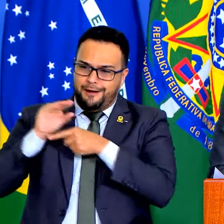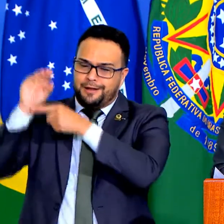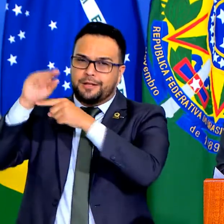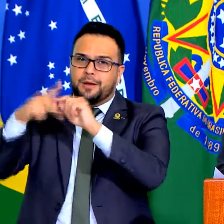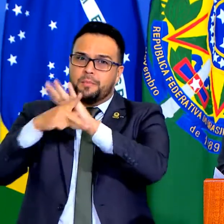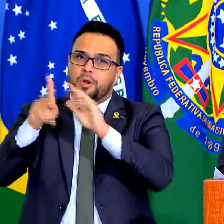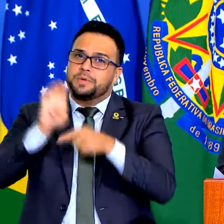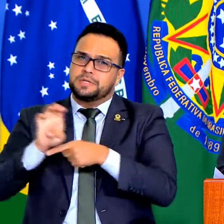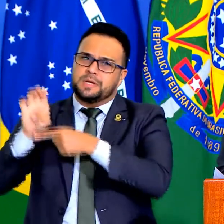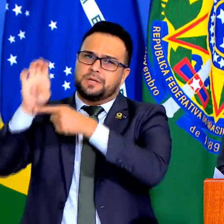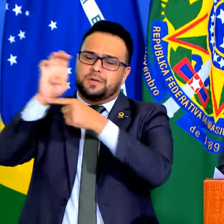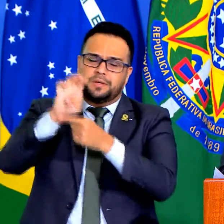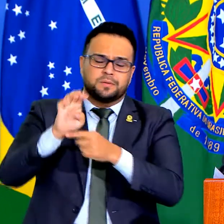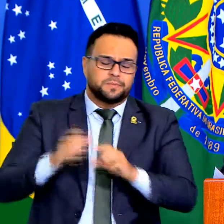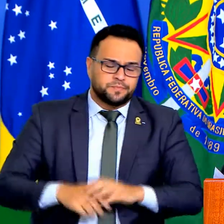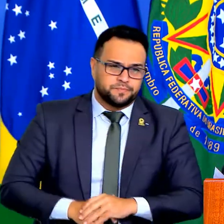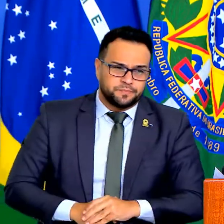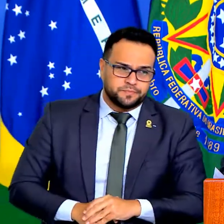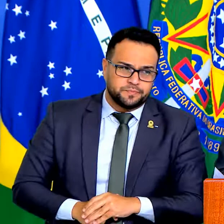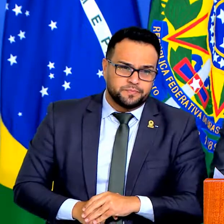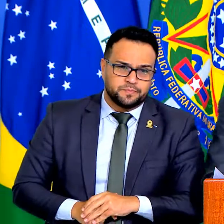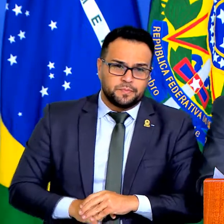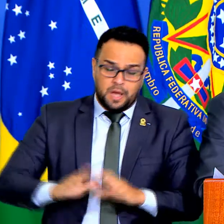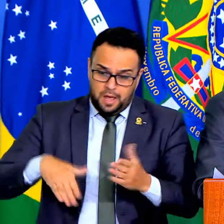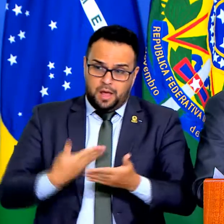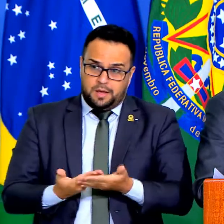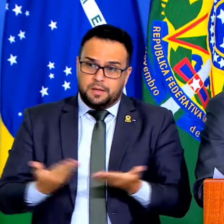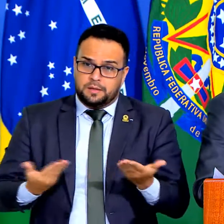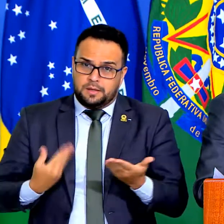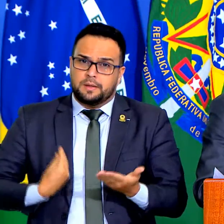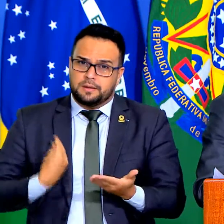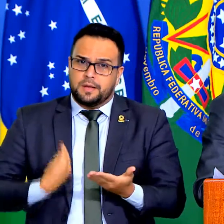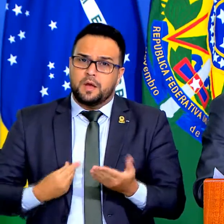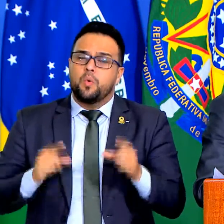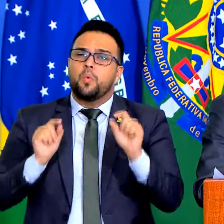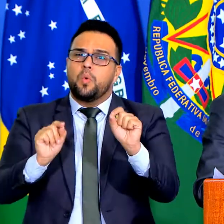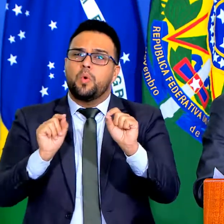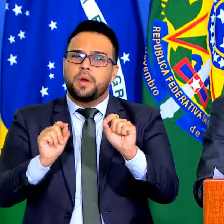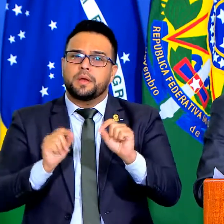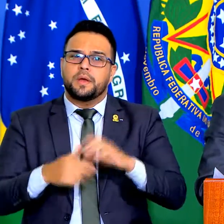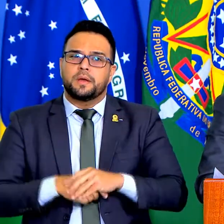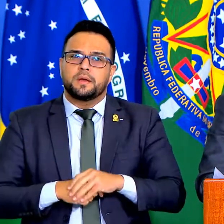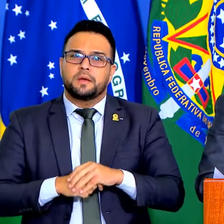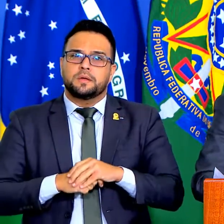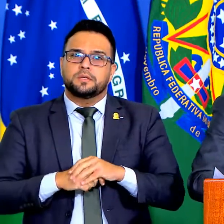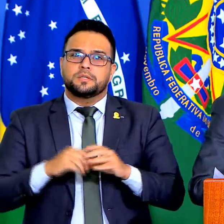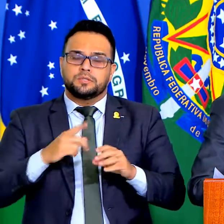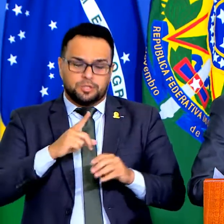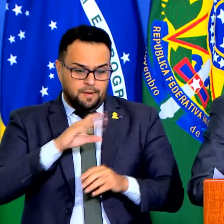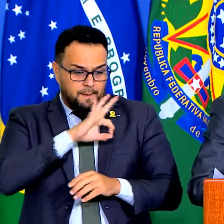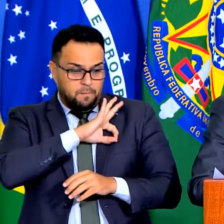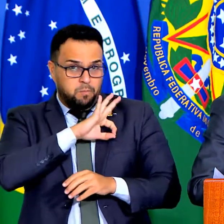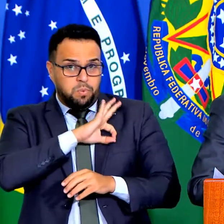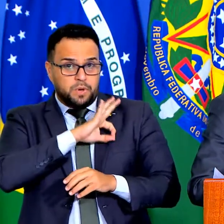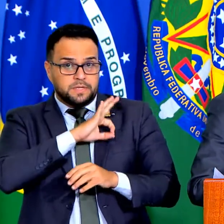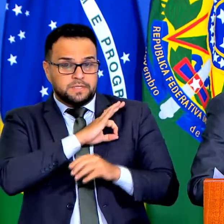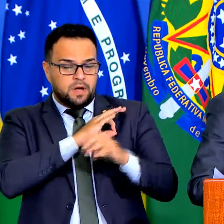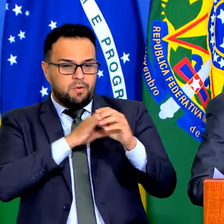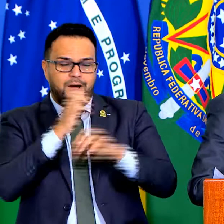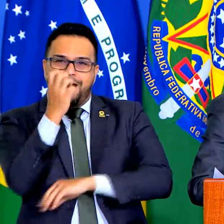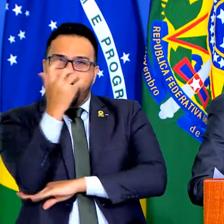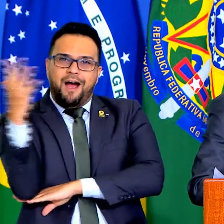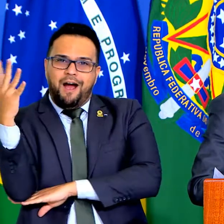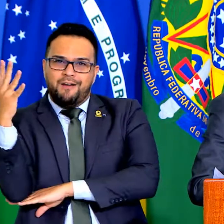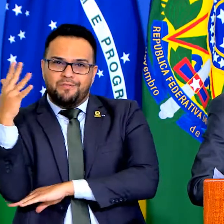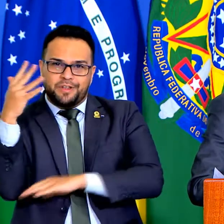Praticamente inexiste. Eu posso garantir, Vaz, que inexiste hoje em dia a figura do policial embaixo da árvore ou atrás da moita. Uma